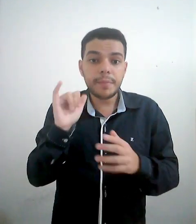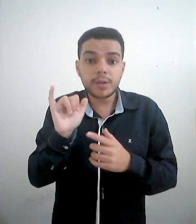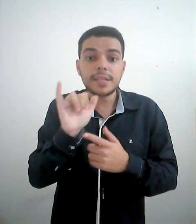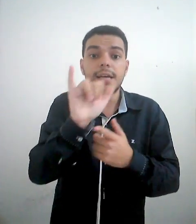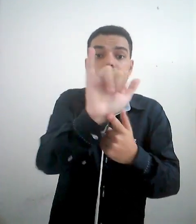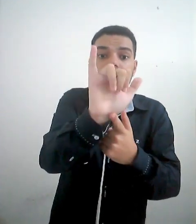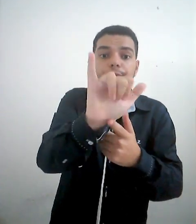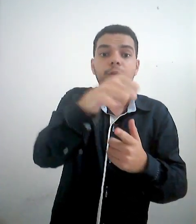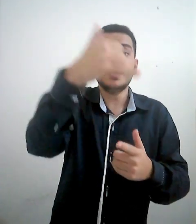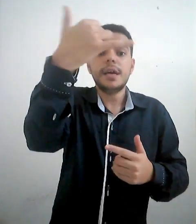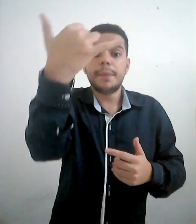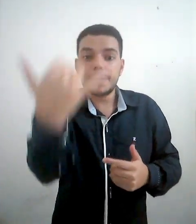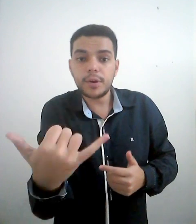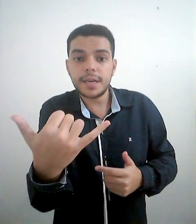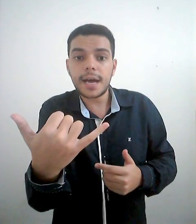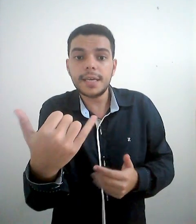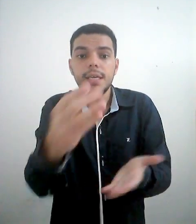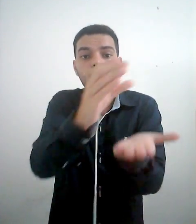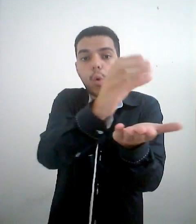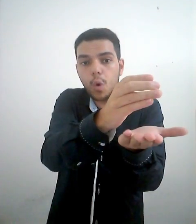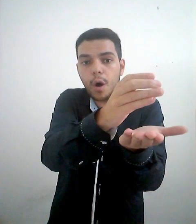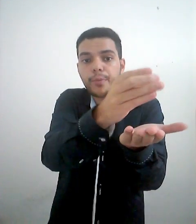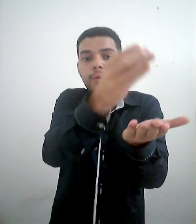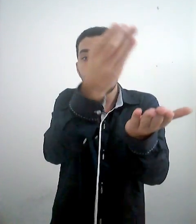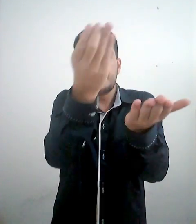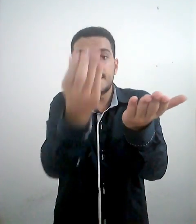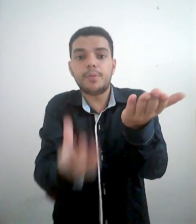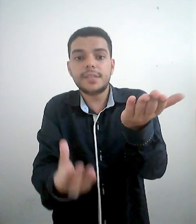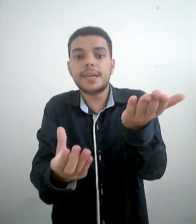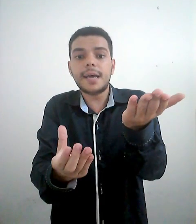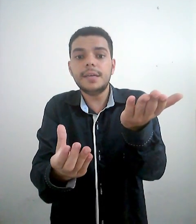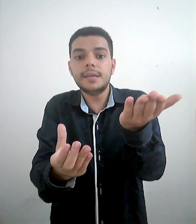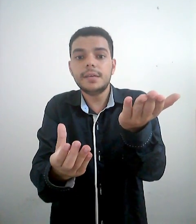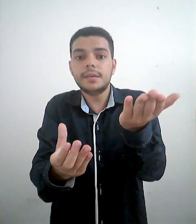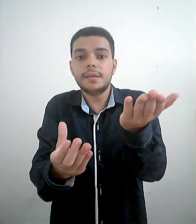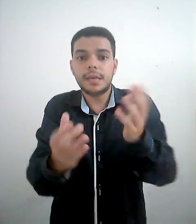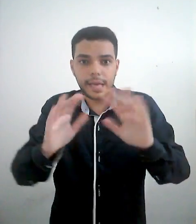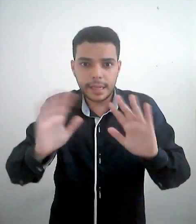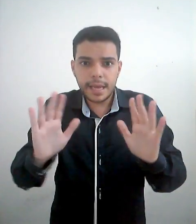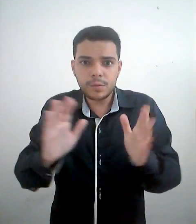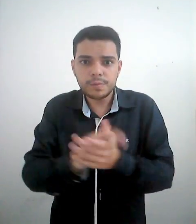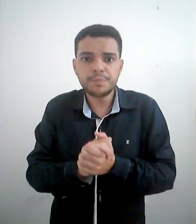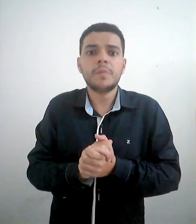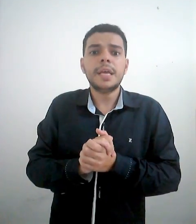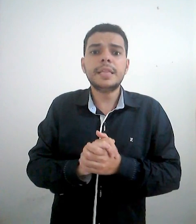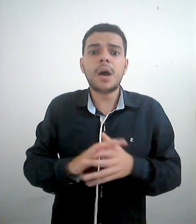primeiro sinalizo o telefone, para depois ele cair. O copo, para depois ele cair. Entenderam? Então,